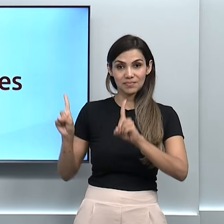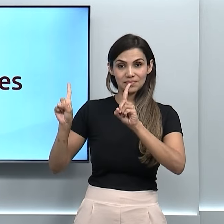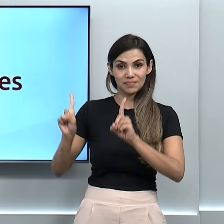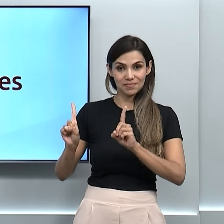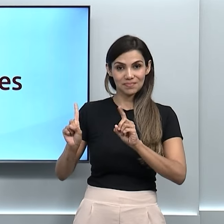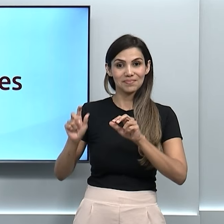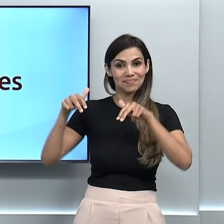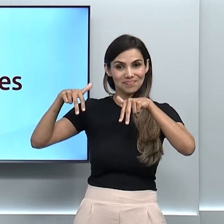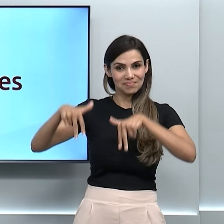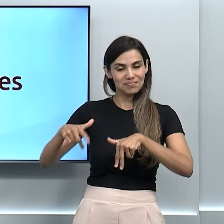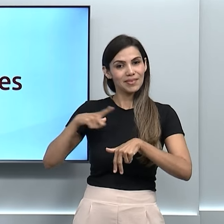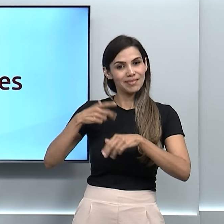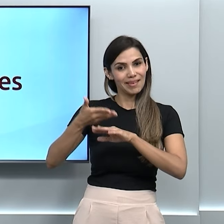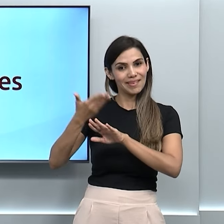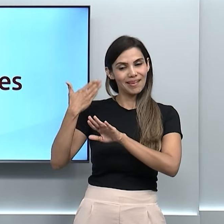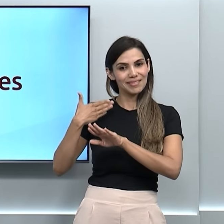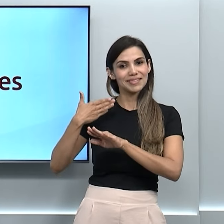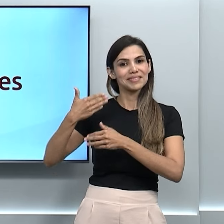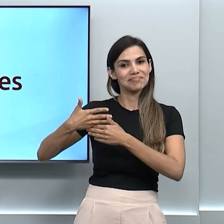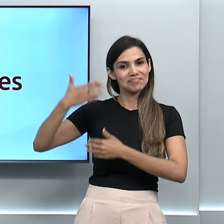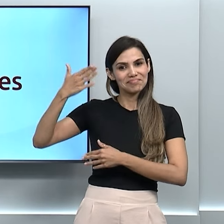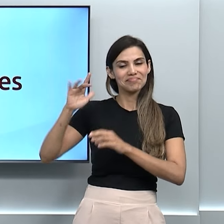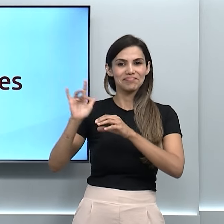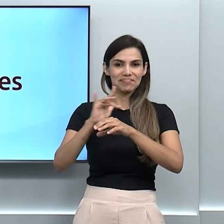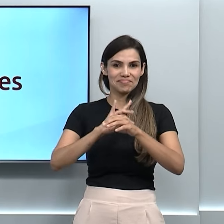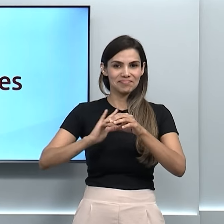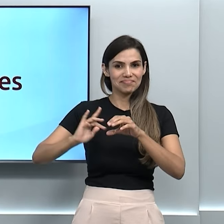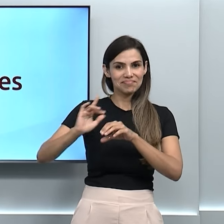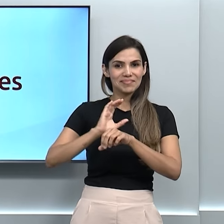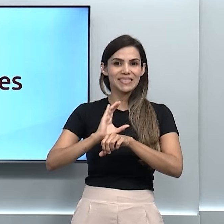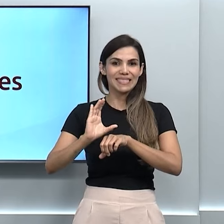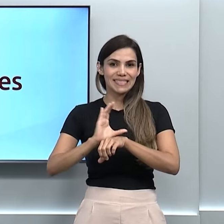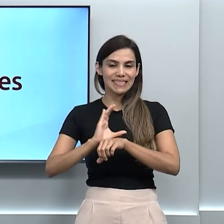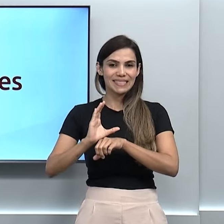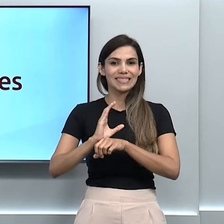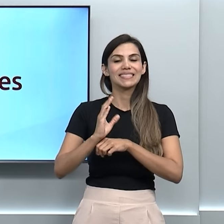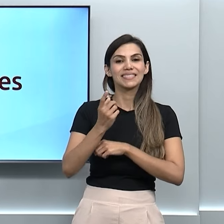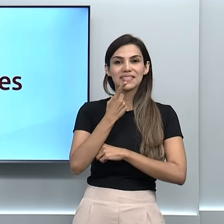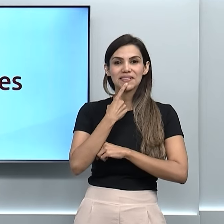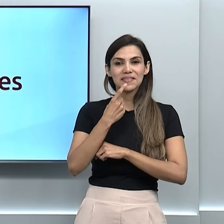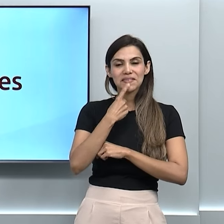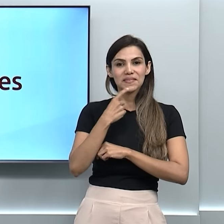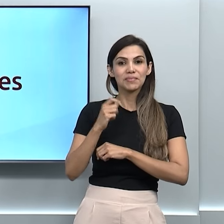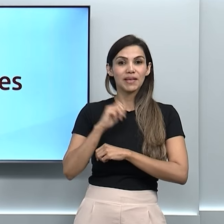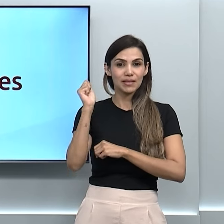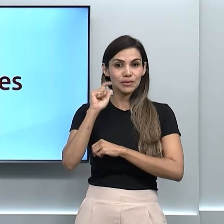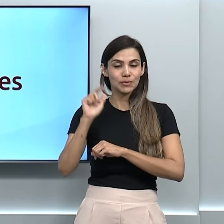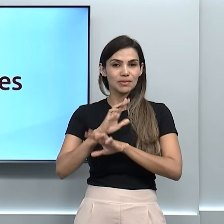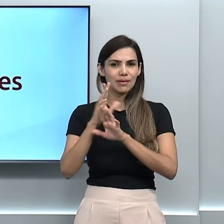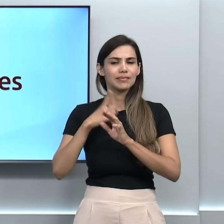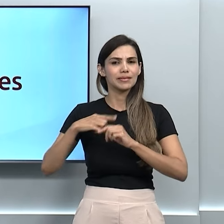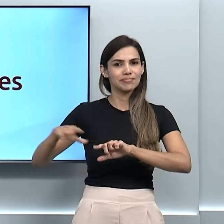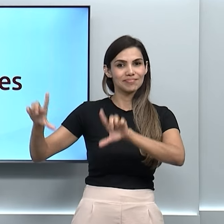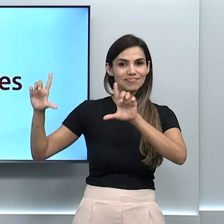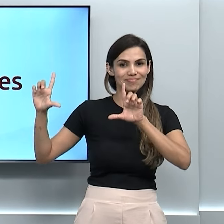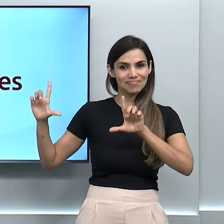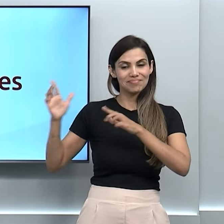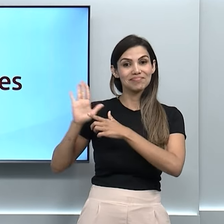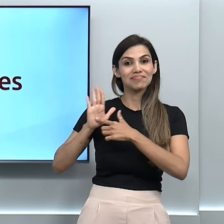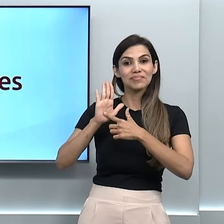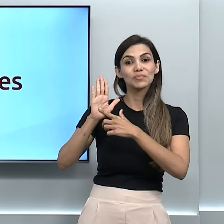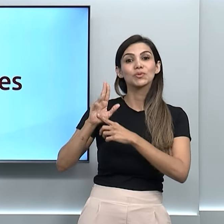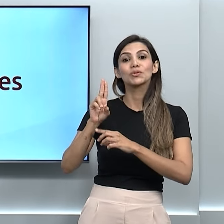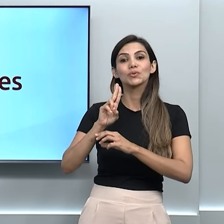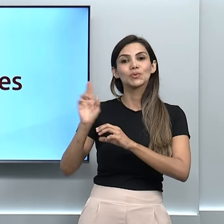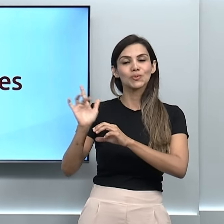e atrás está o cenário do Conexões, em tons de azul claro, cinza e vermelho. Também é uma tela bem no centro, onde agora aparece o nome do